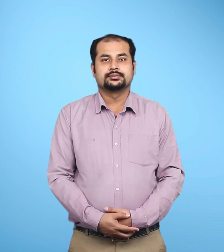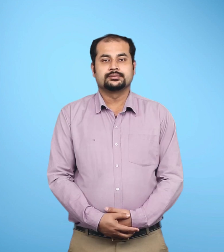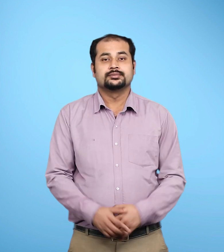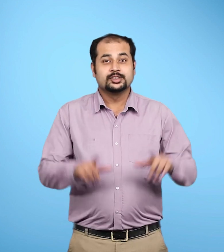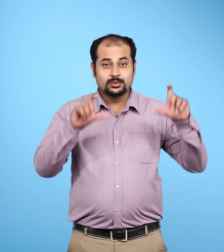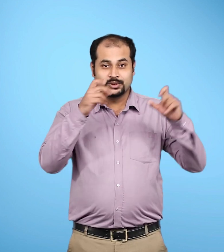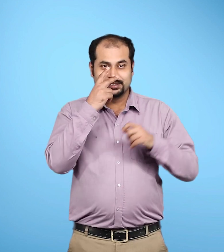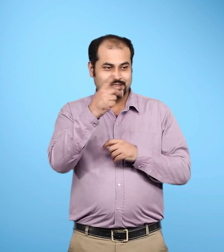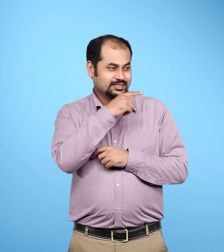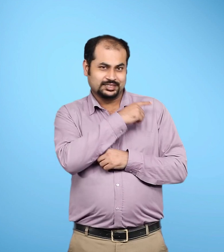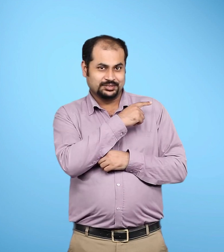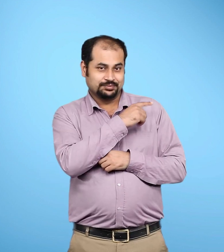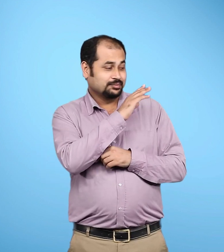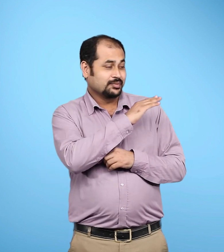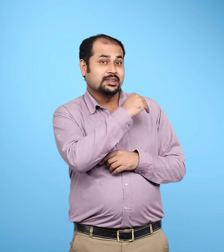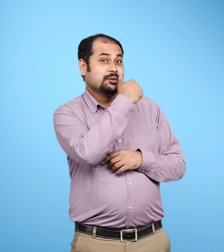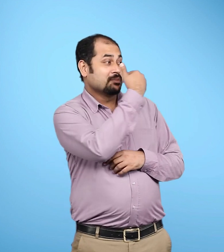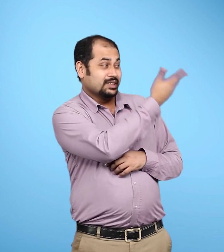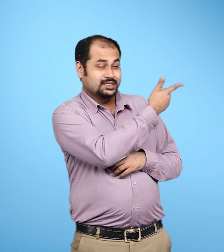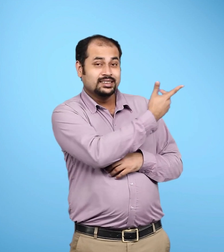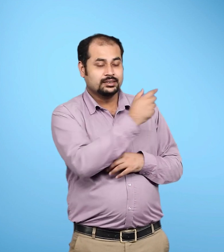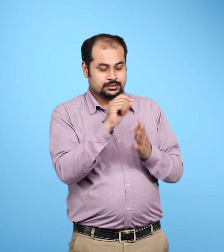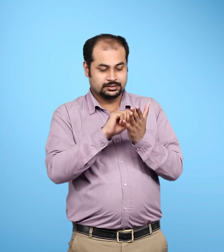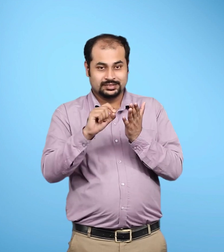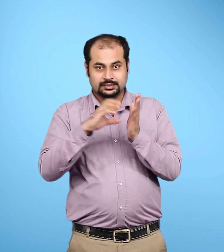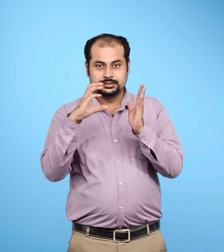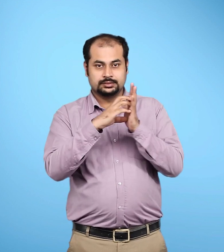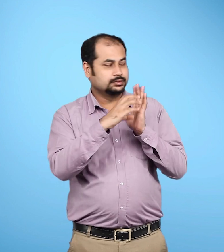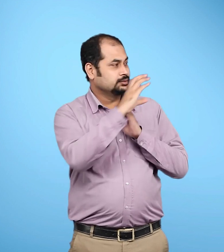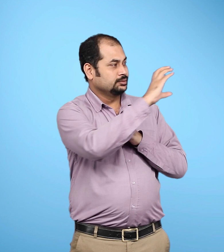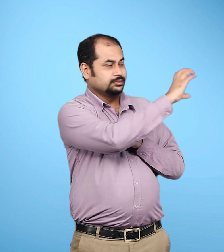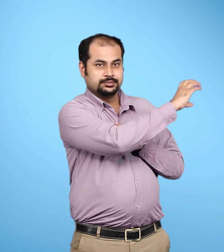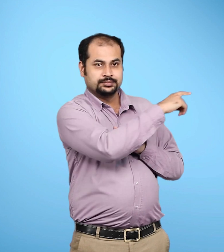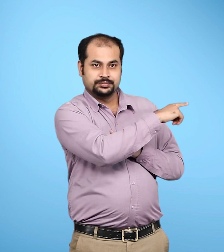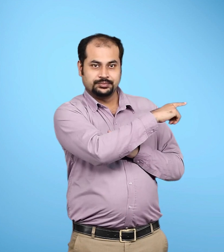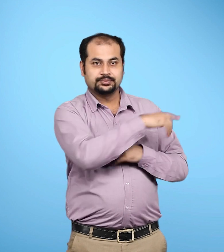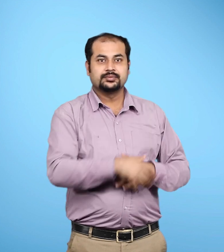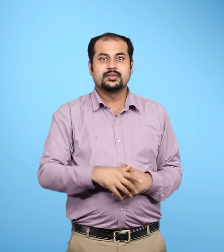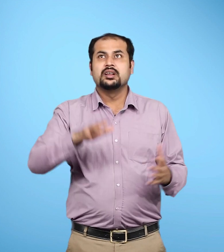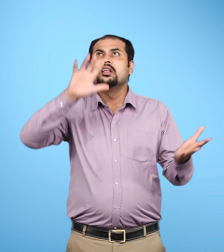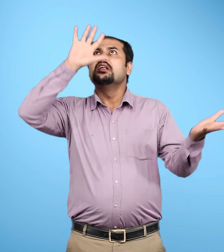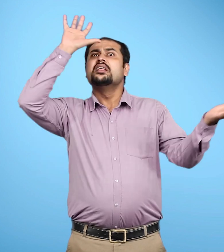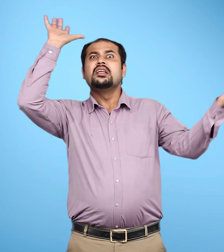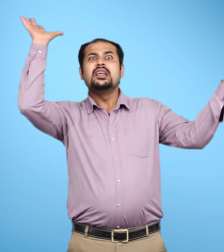इसी चित्र के बाईयोर लिखा गया है क्या आप ब्रम्हंड के साथ अपना संबंध बता सकते हैं